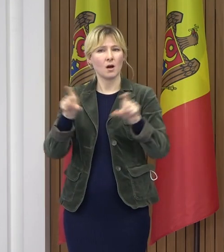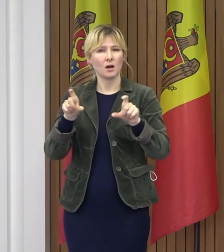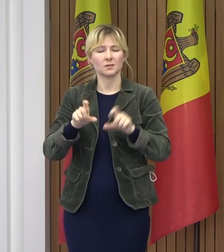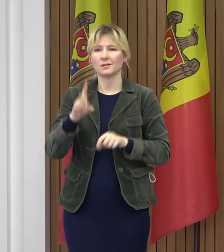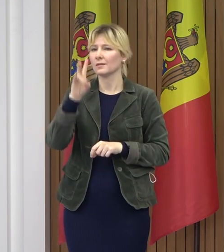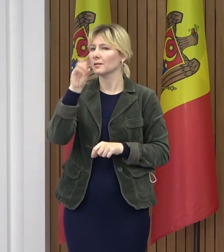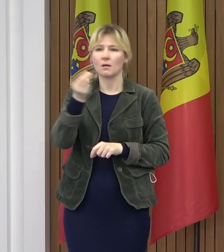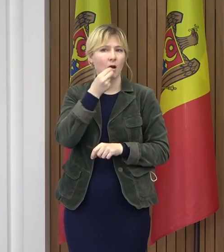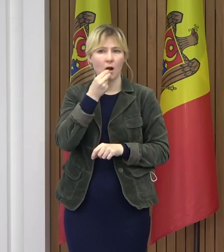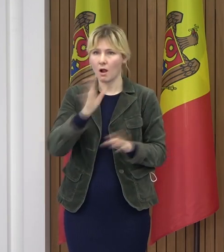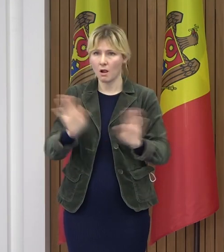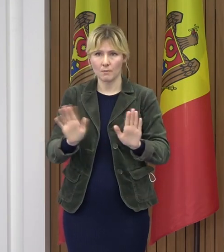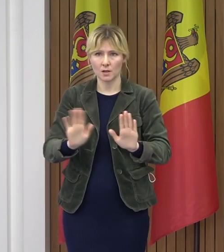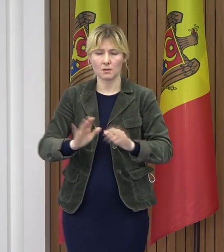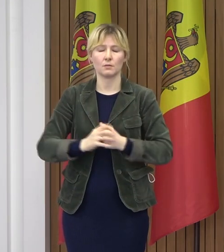nealimentare,